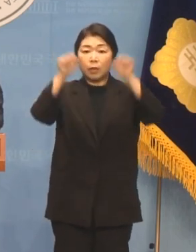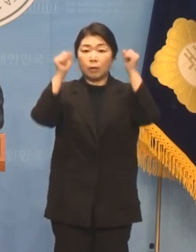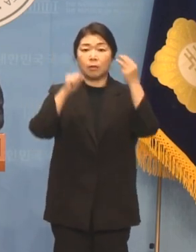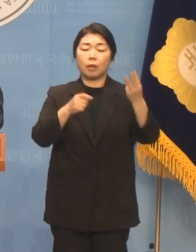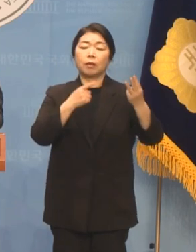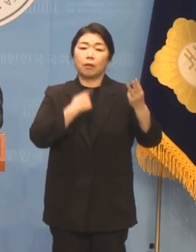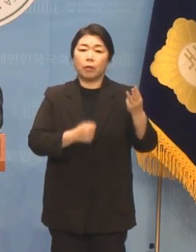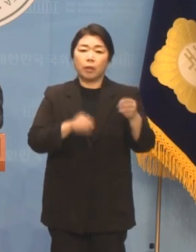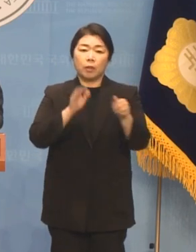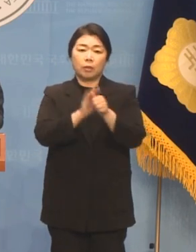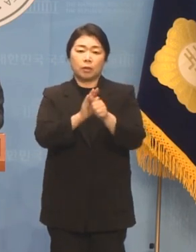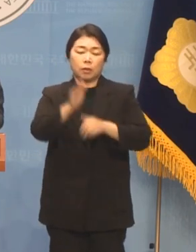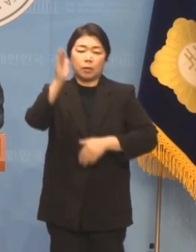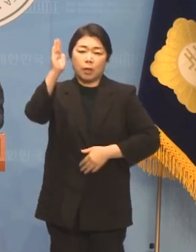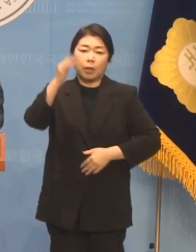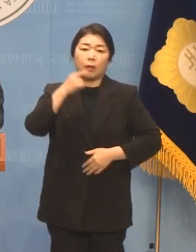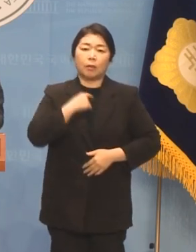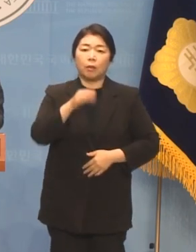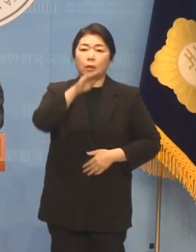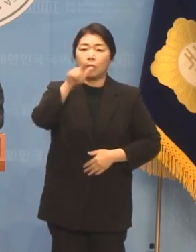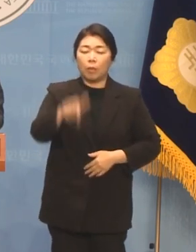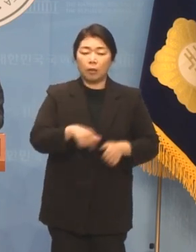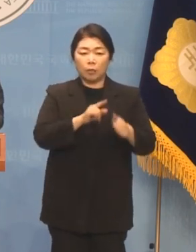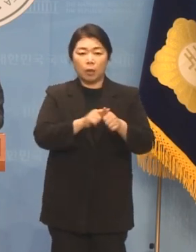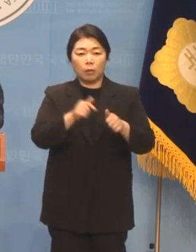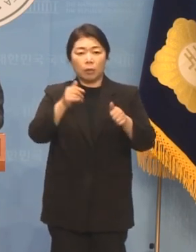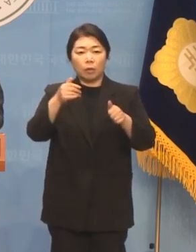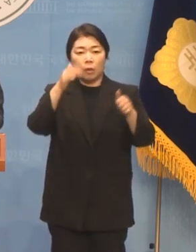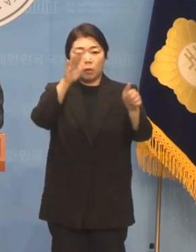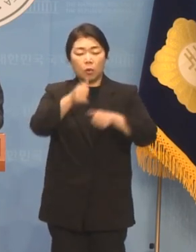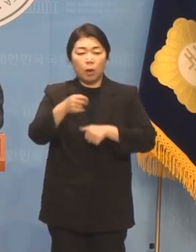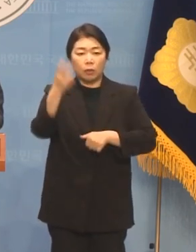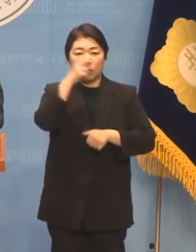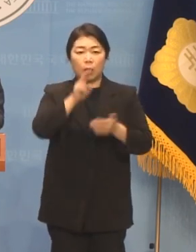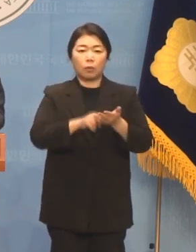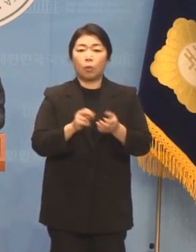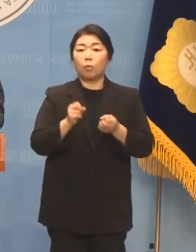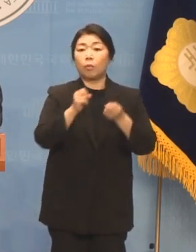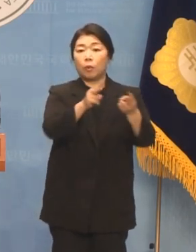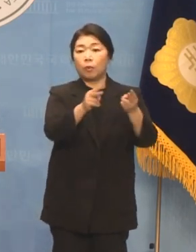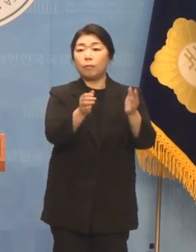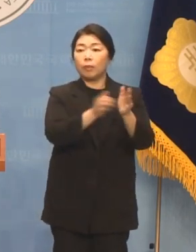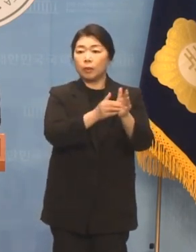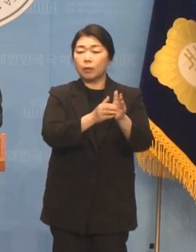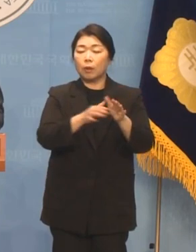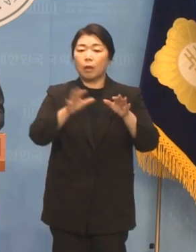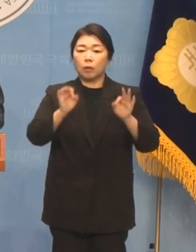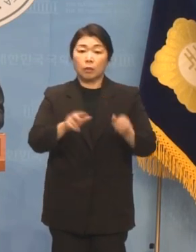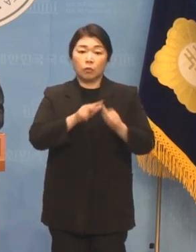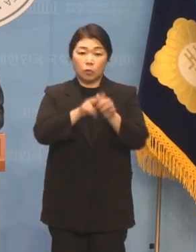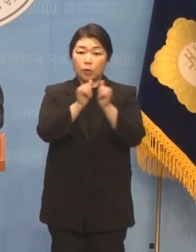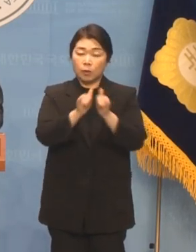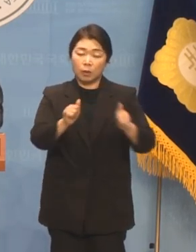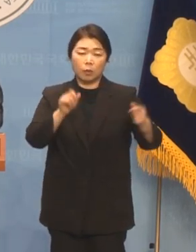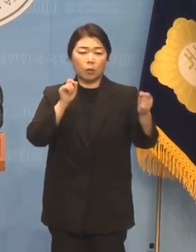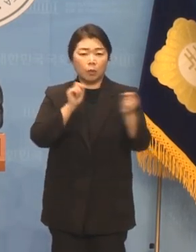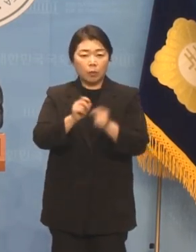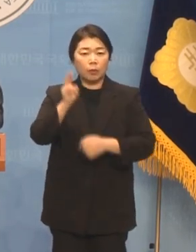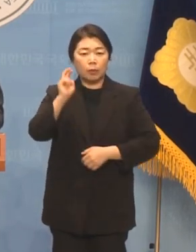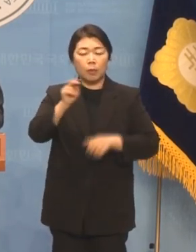박 모 시의원은 소환 조사 통보를 받은 상태이며 김원희 예비후보도 곧